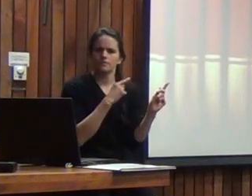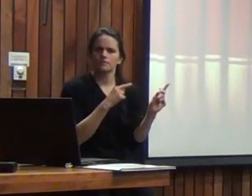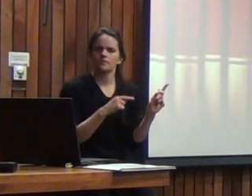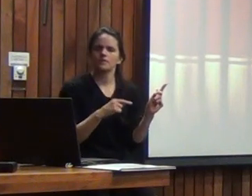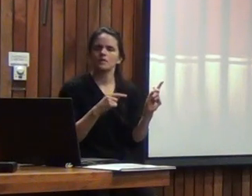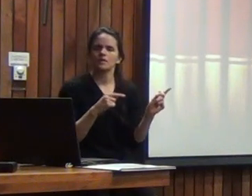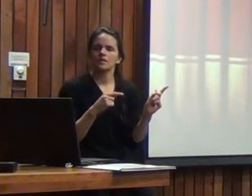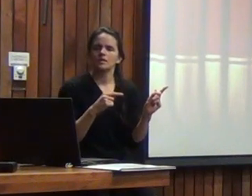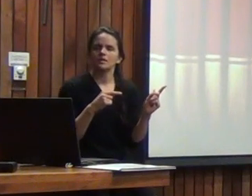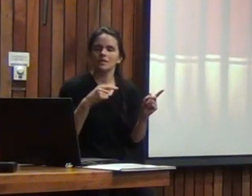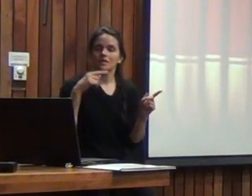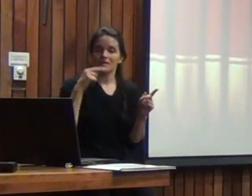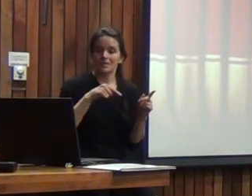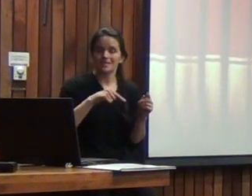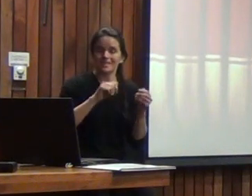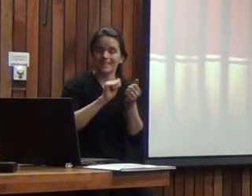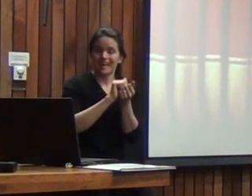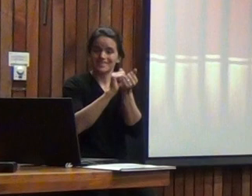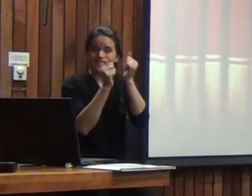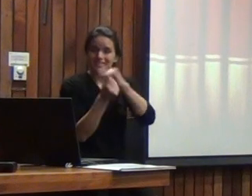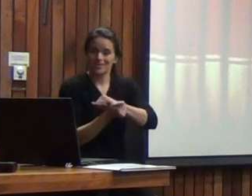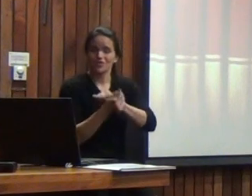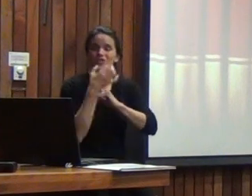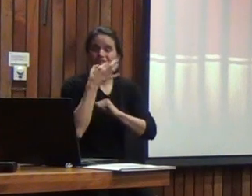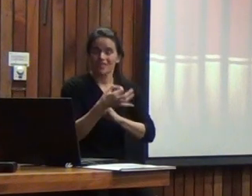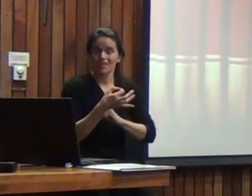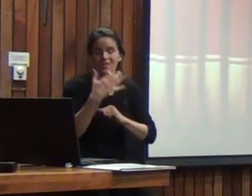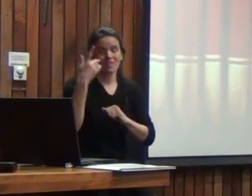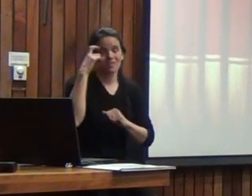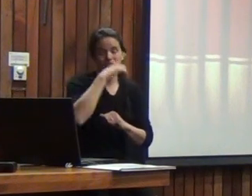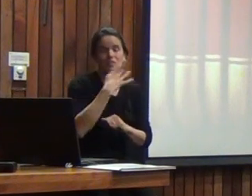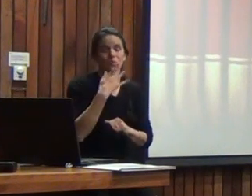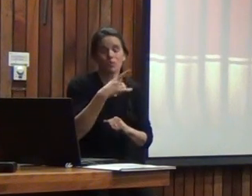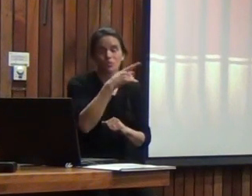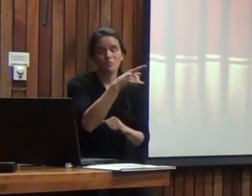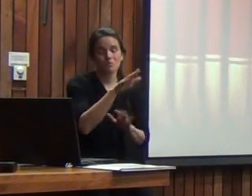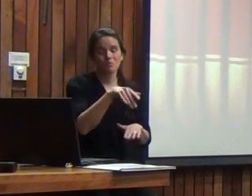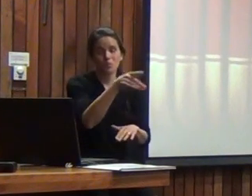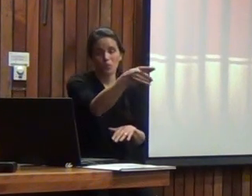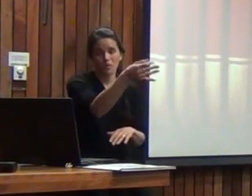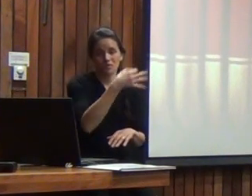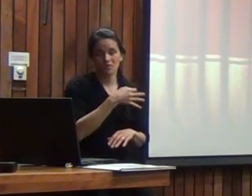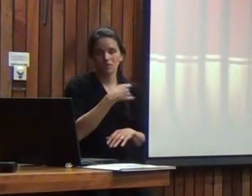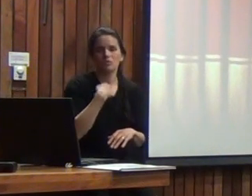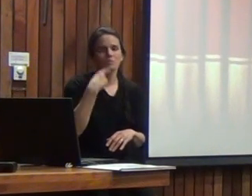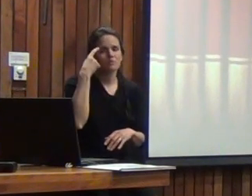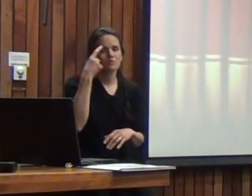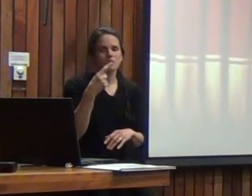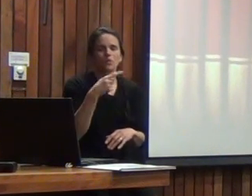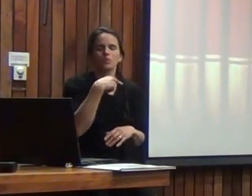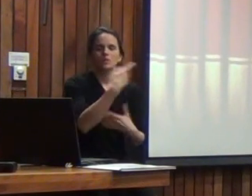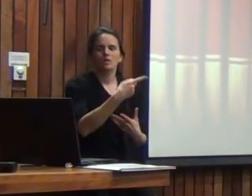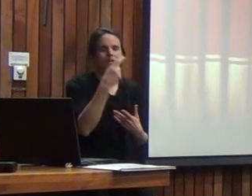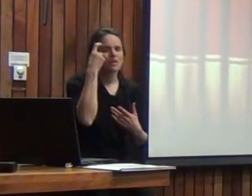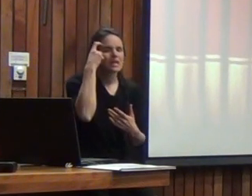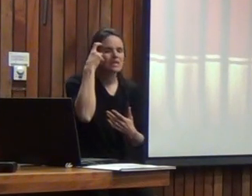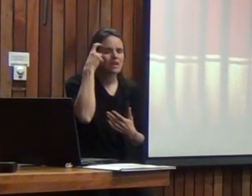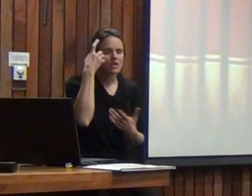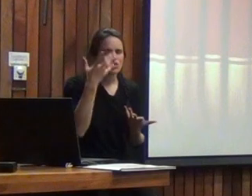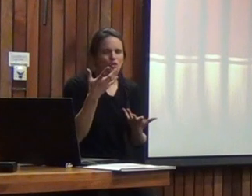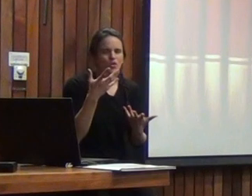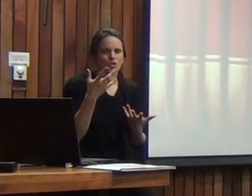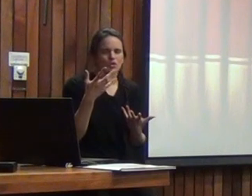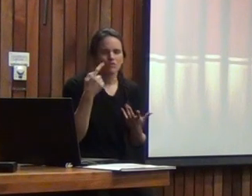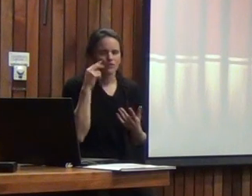estas secciones son siempre muy complejas por lo que tú estás indicando yo me atrevería solo a recomendar apliquen criterios apliquen